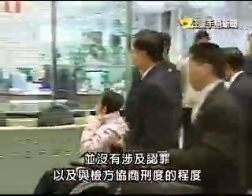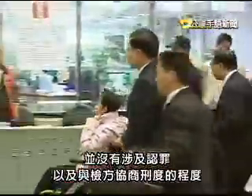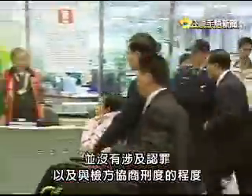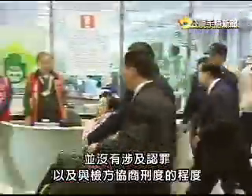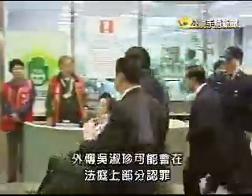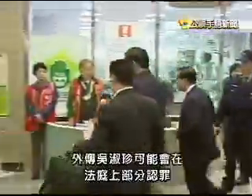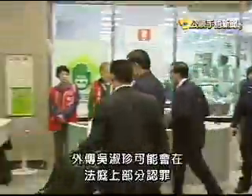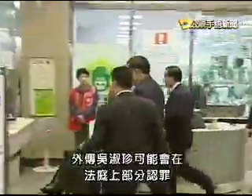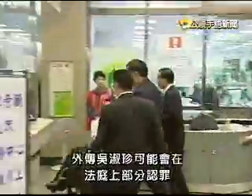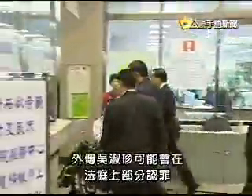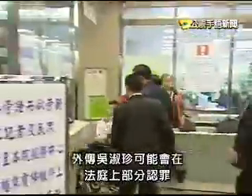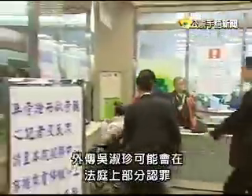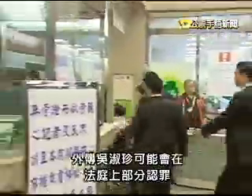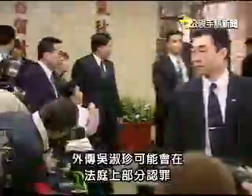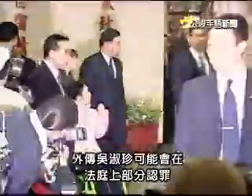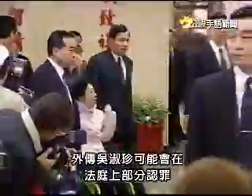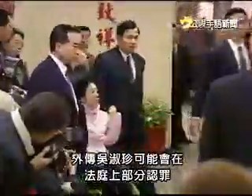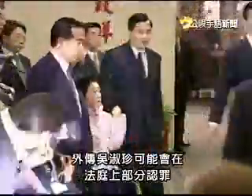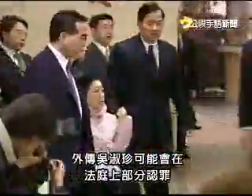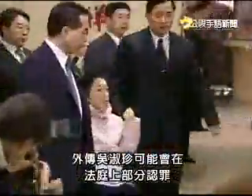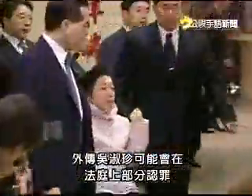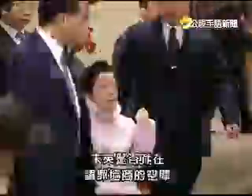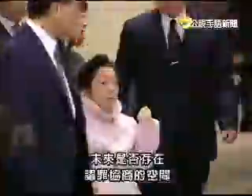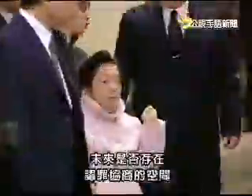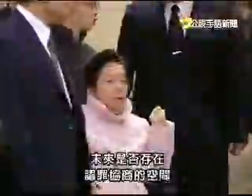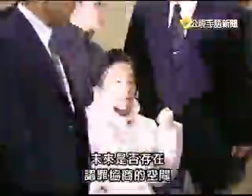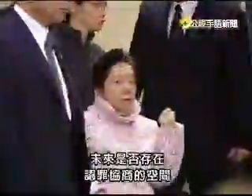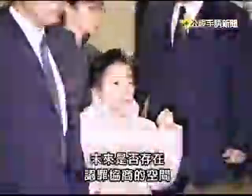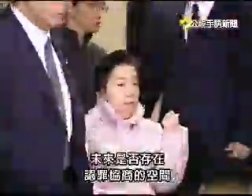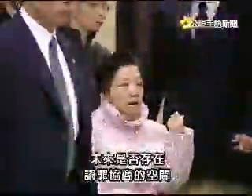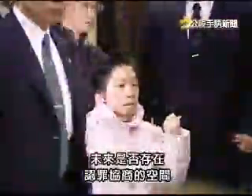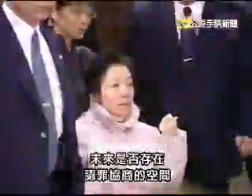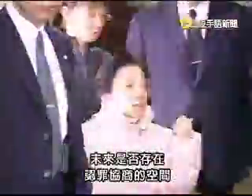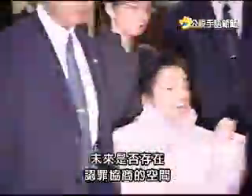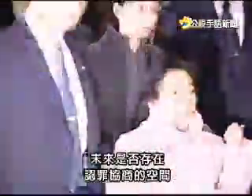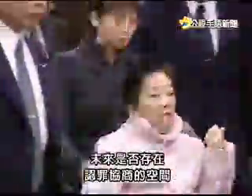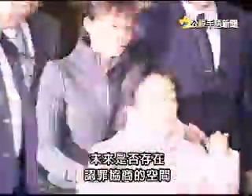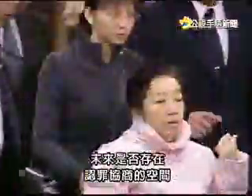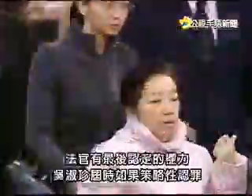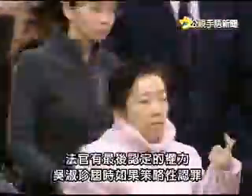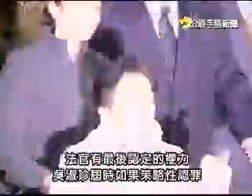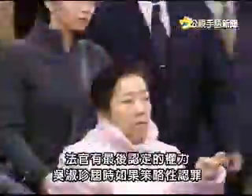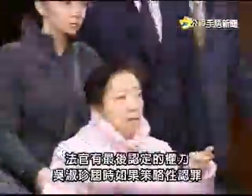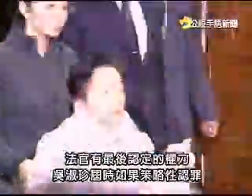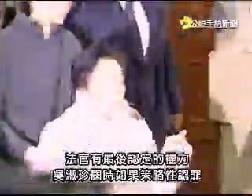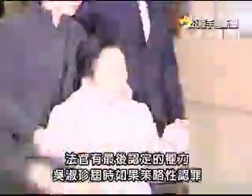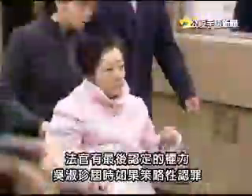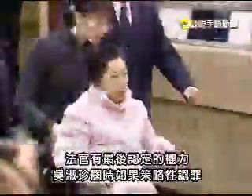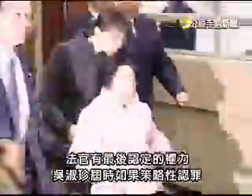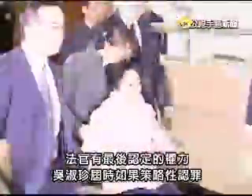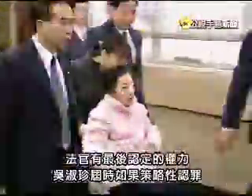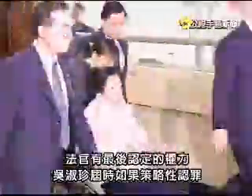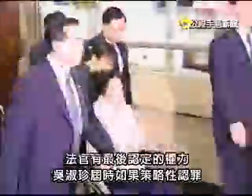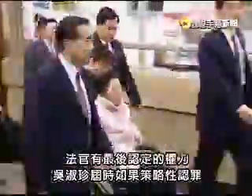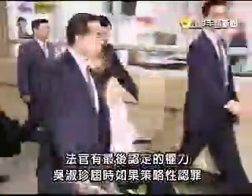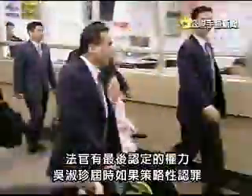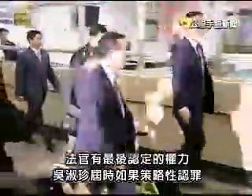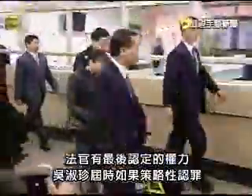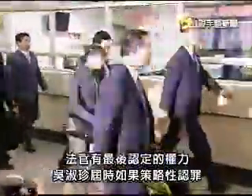外传吴淑珍可能在法庭上部分认罪未来是否存在认罪协商的空间法官有最后的认定权利吴淑珍届时如果策略